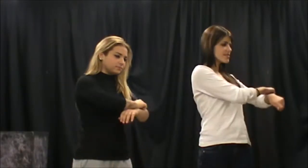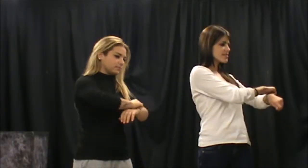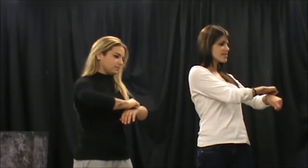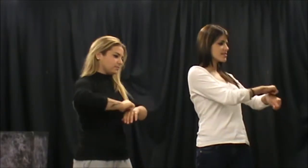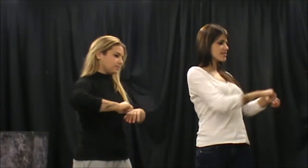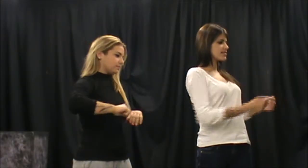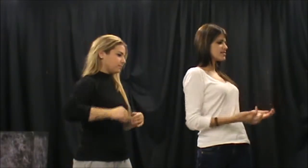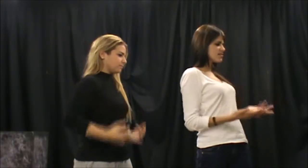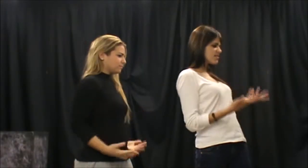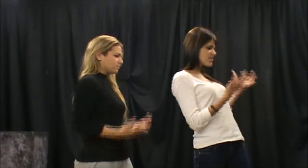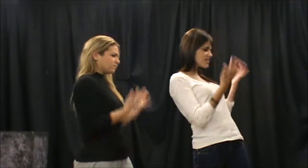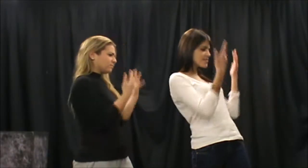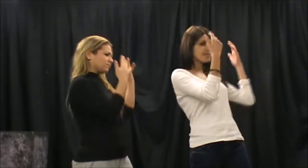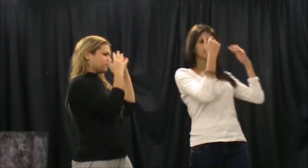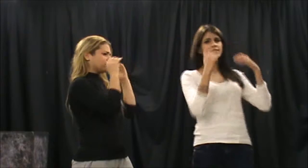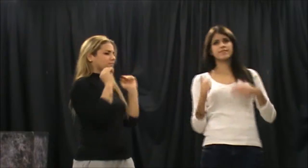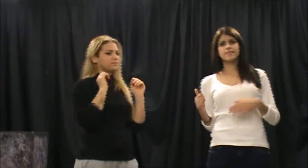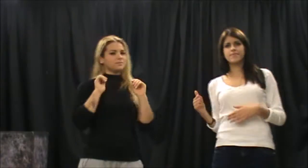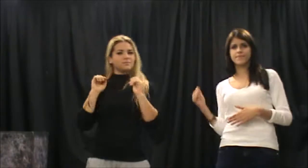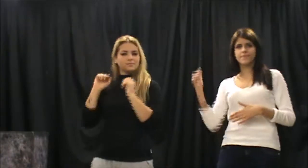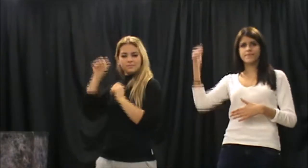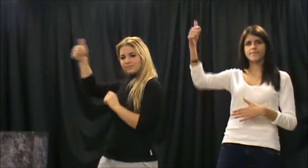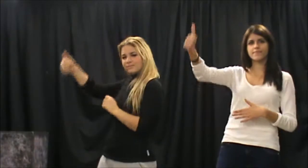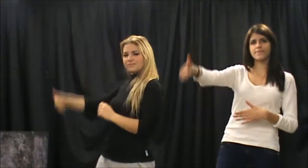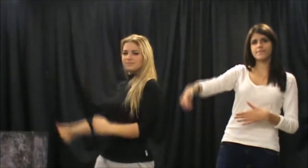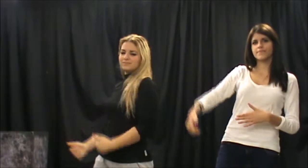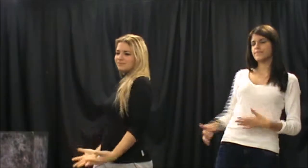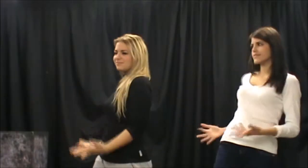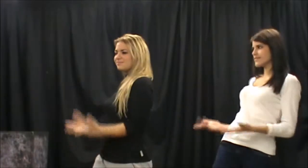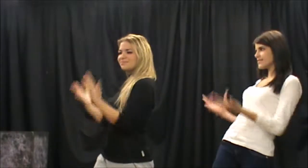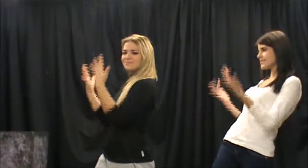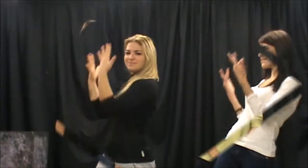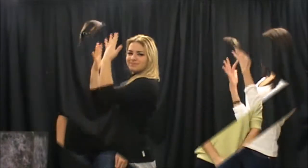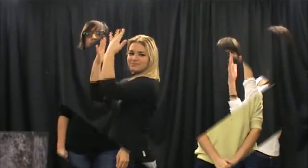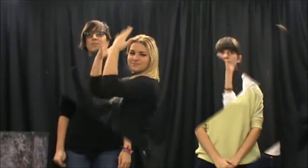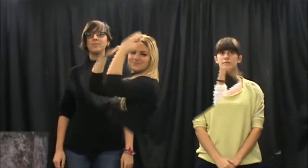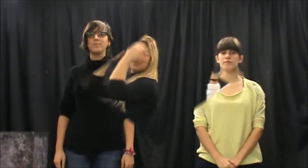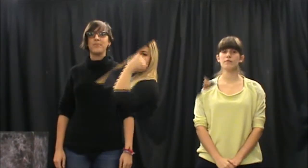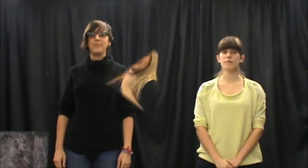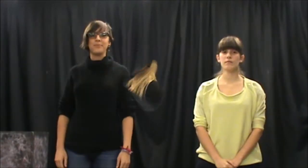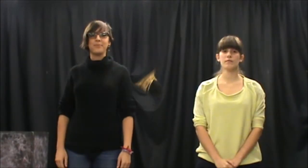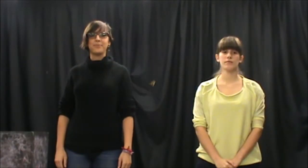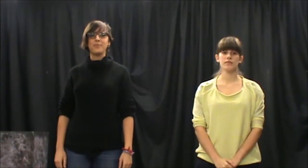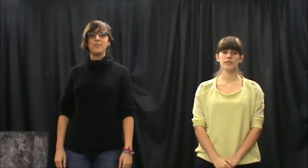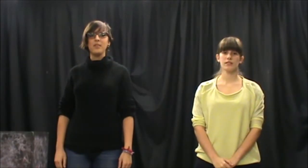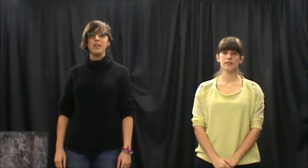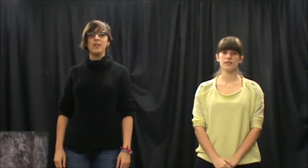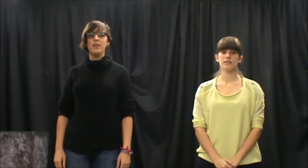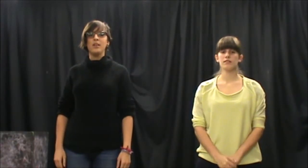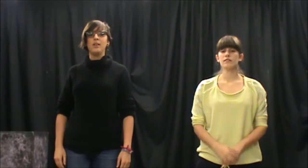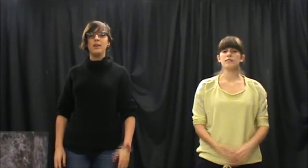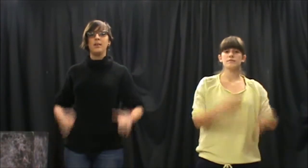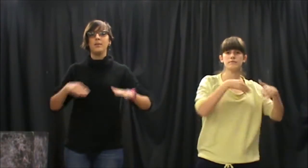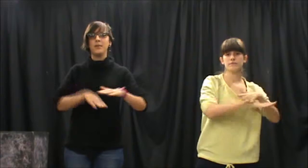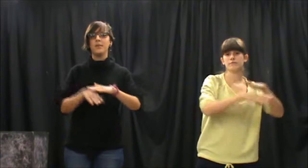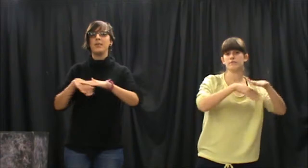respirarem el fum del poble i l'aire dels senyors, hem